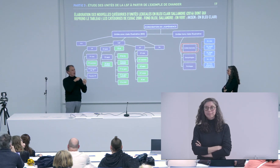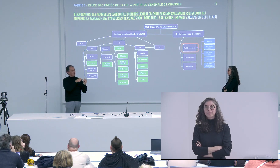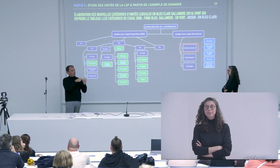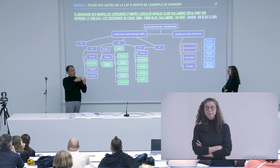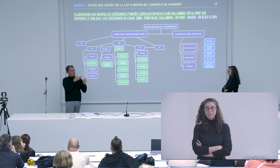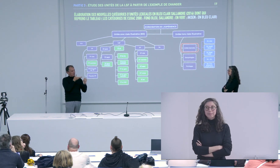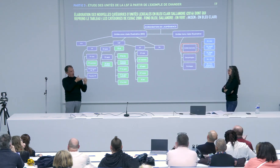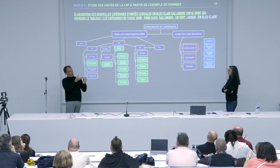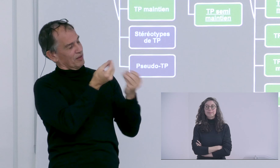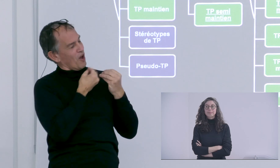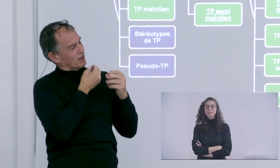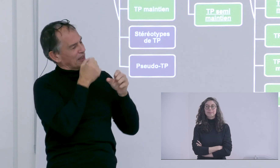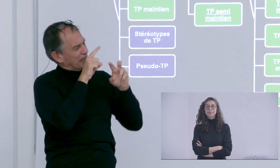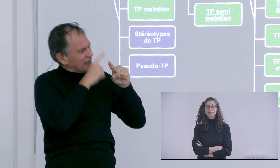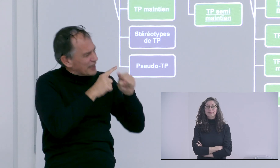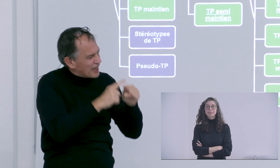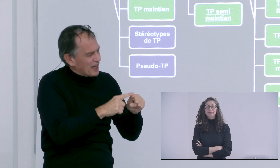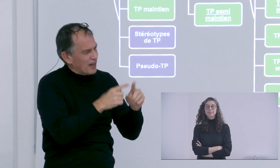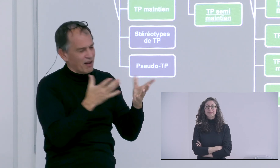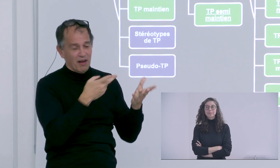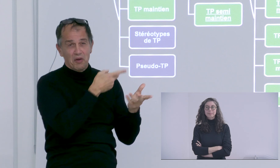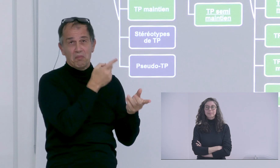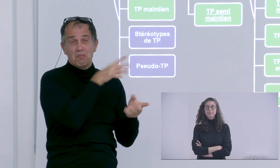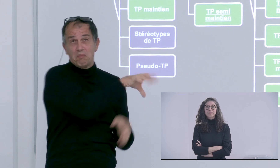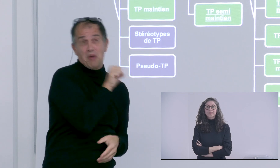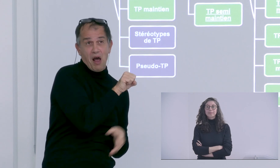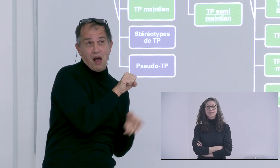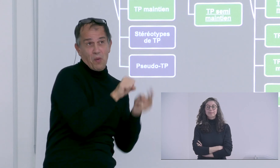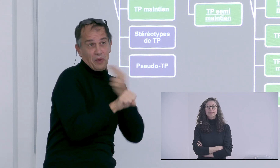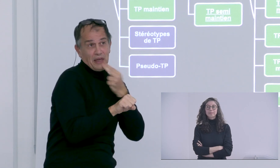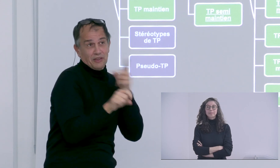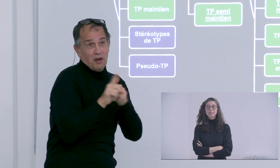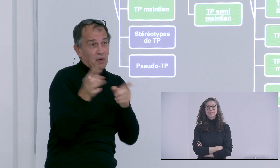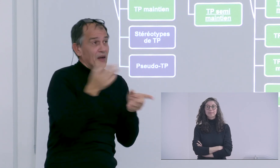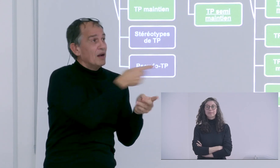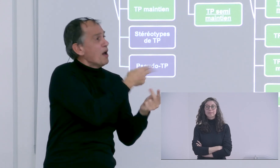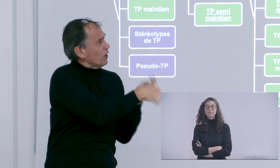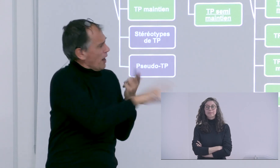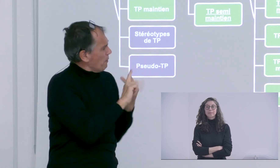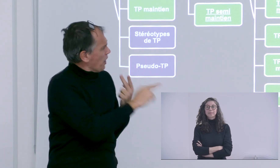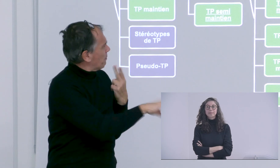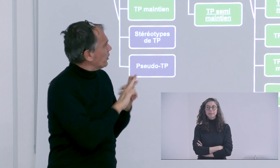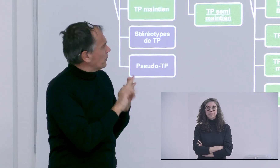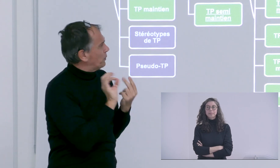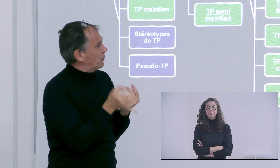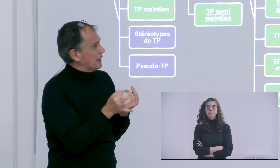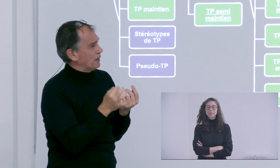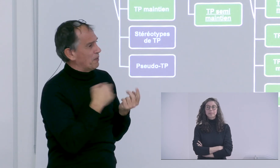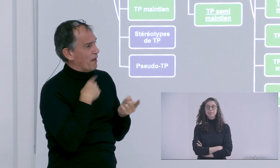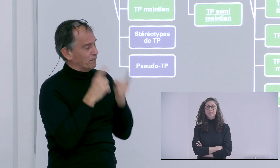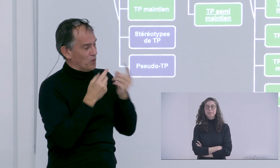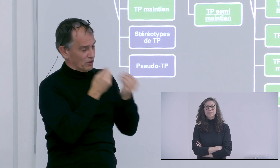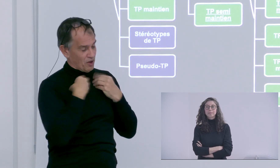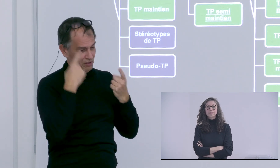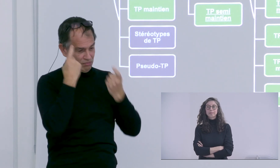une approche habituellement on utilise l'approche sémiologique et là on va rentrer dans une approche qui est un peu plus détaillée un peu plus précise je comprends votre